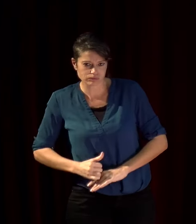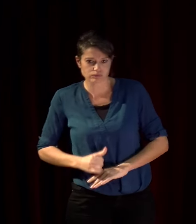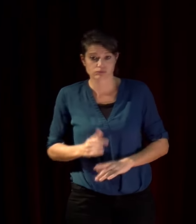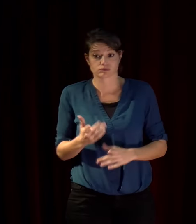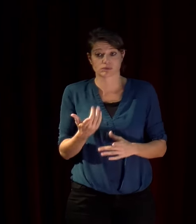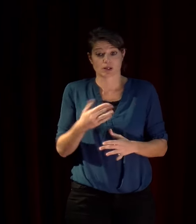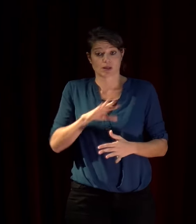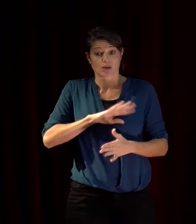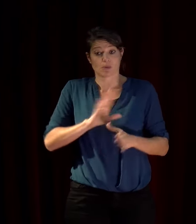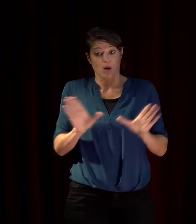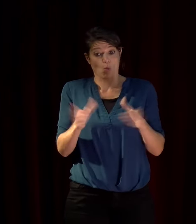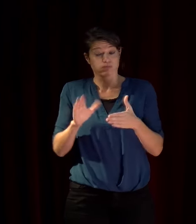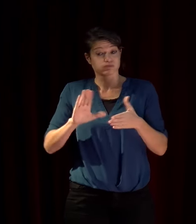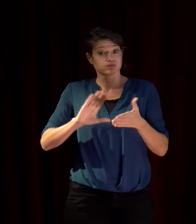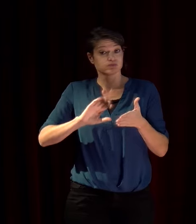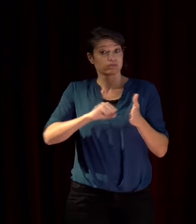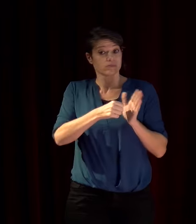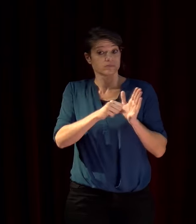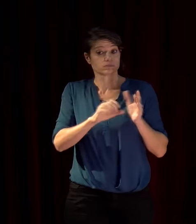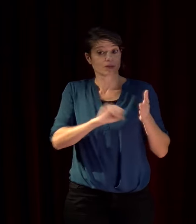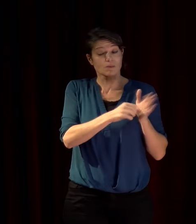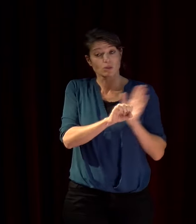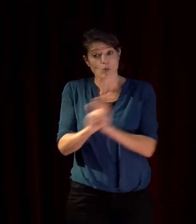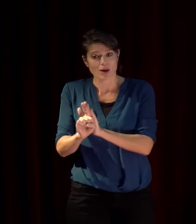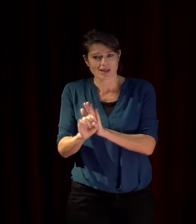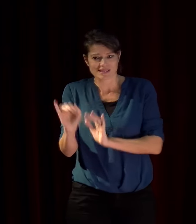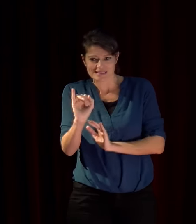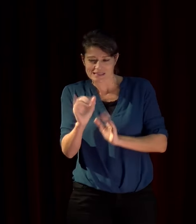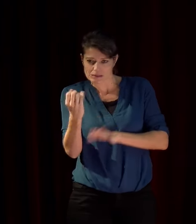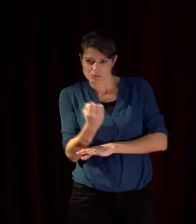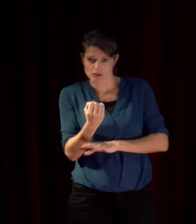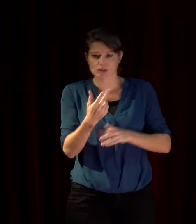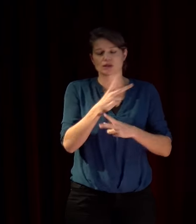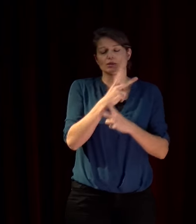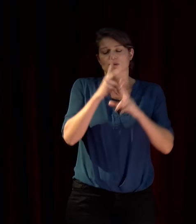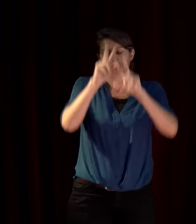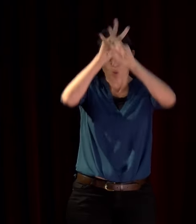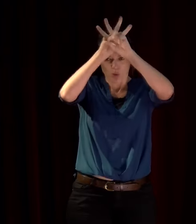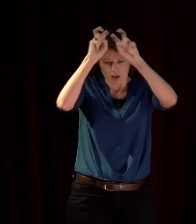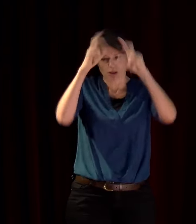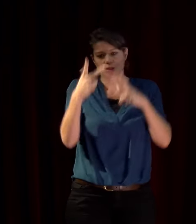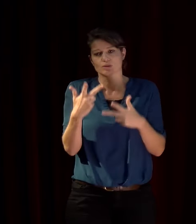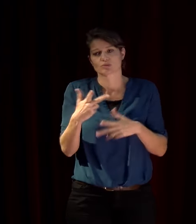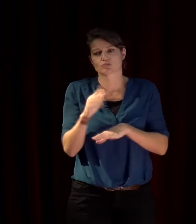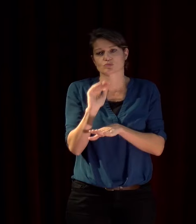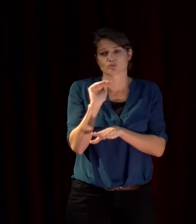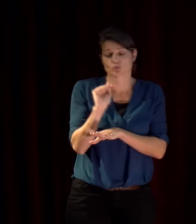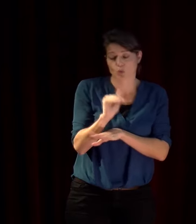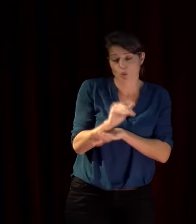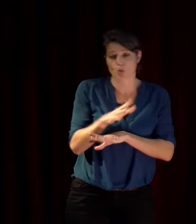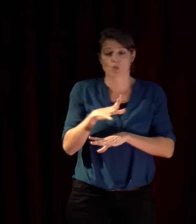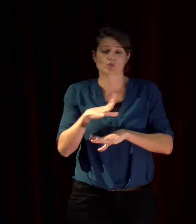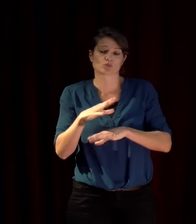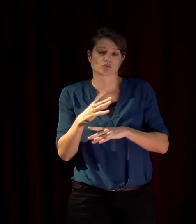sont nombreux il y a l'Autriche il y a l'Hongrie la Pologne la Bulgarie